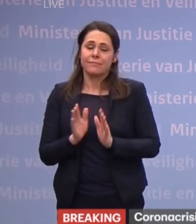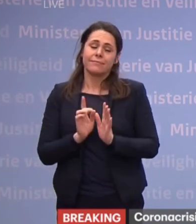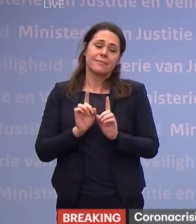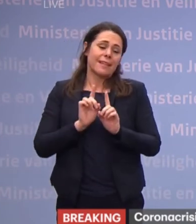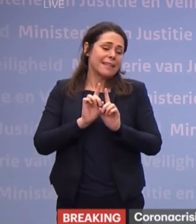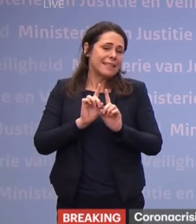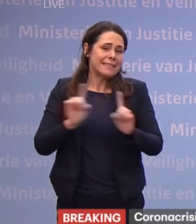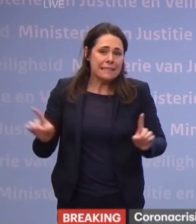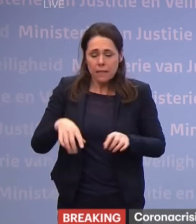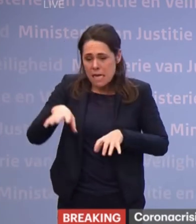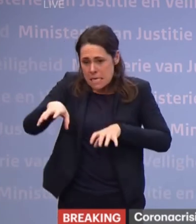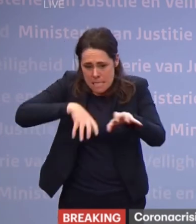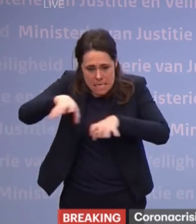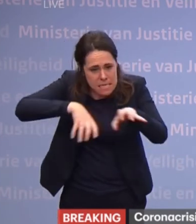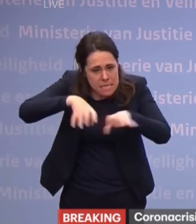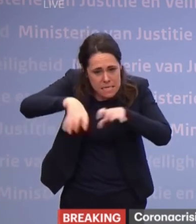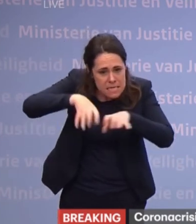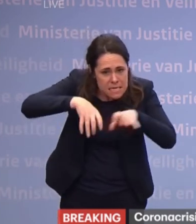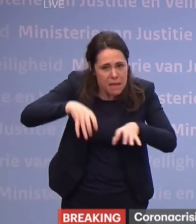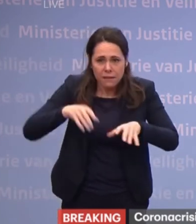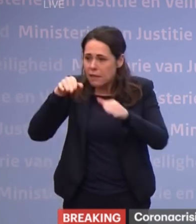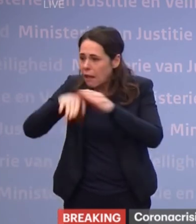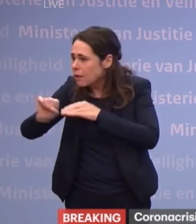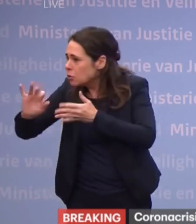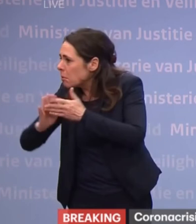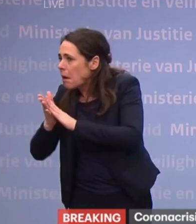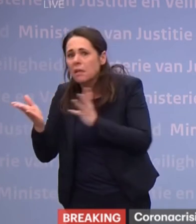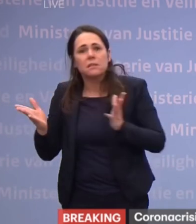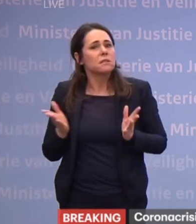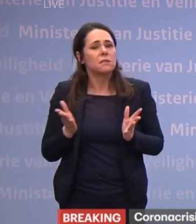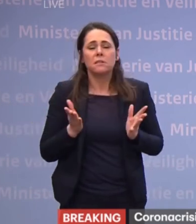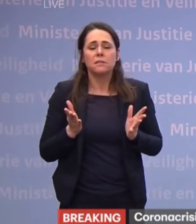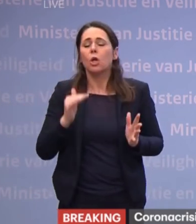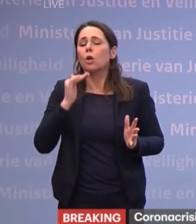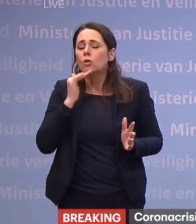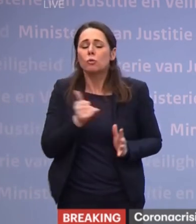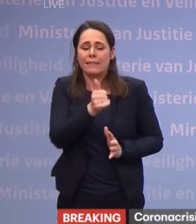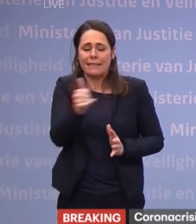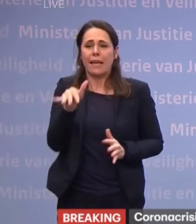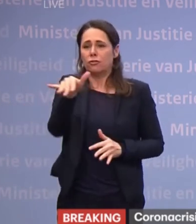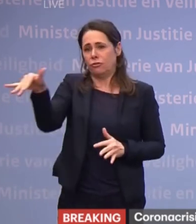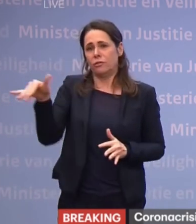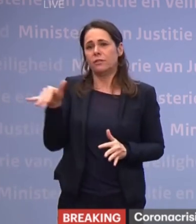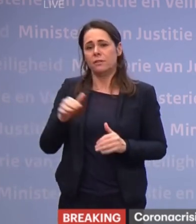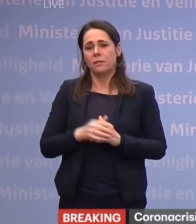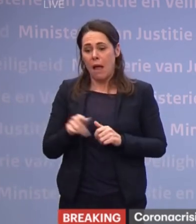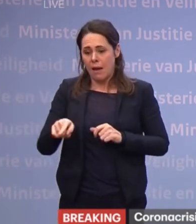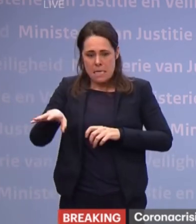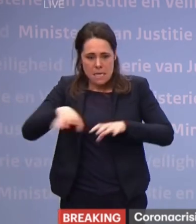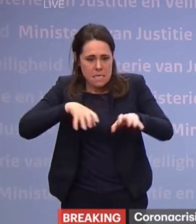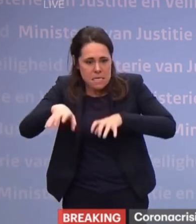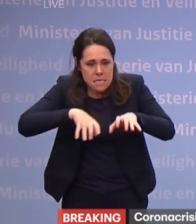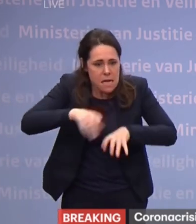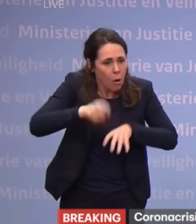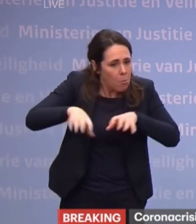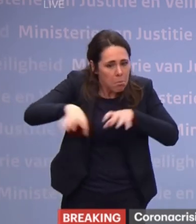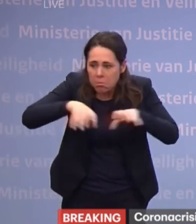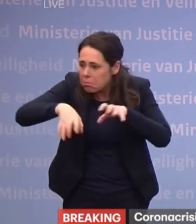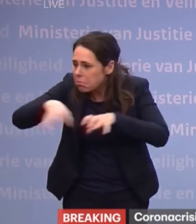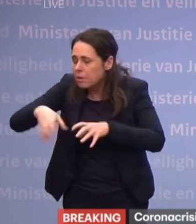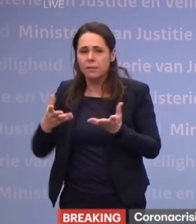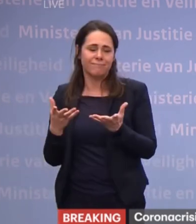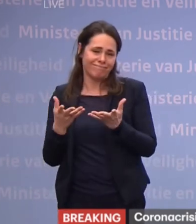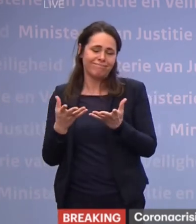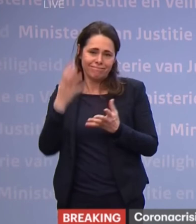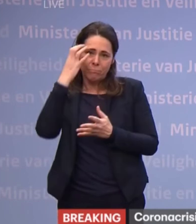te gaan hamsteren. Het is niet nodig. Er is genoeg voor iedereen. Maar juist het hamsteren veroorzaakt problemen